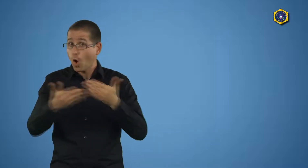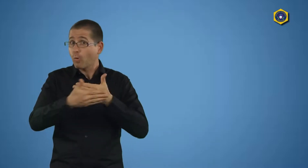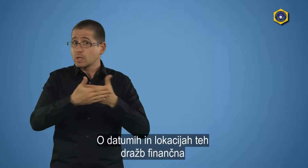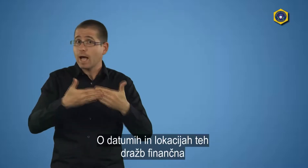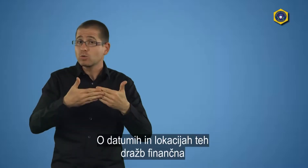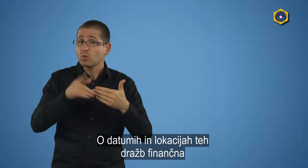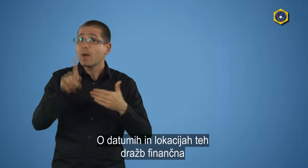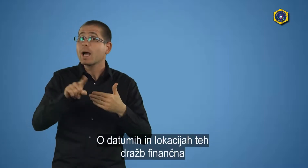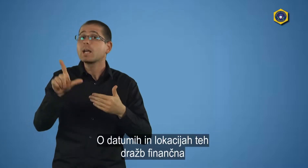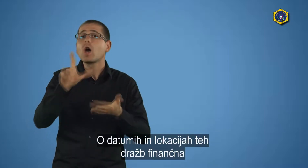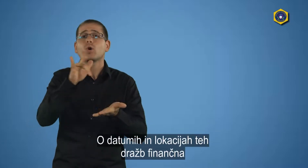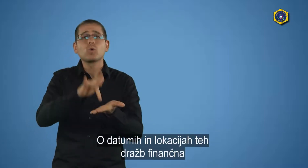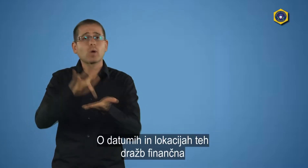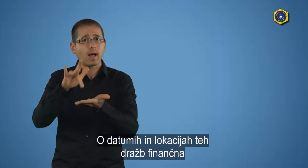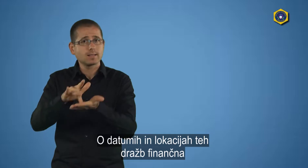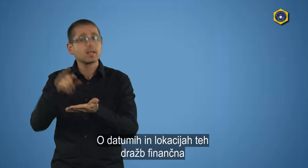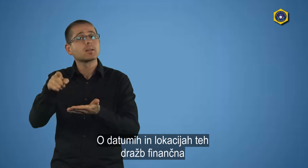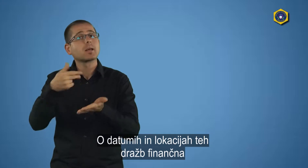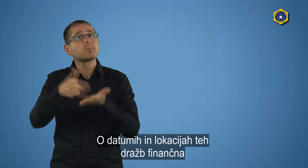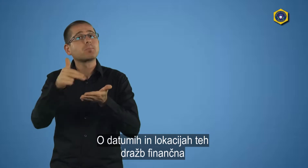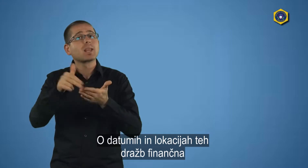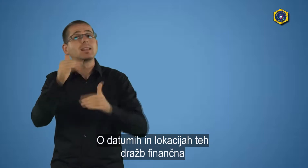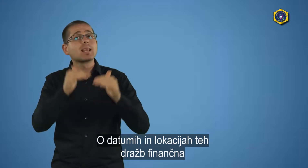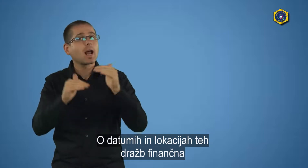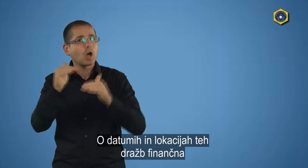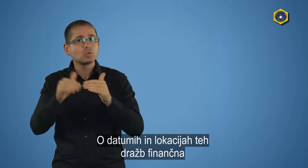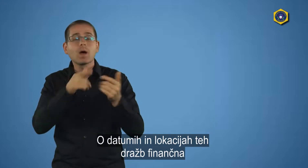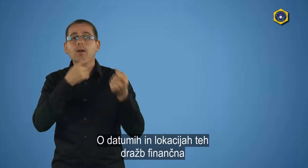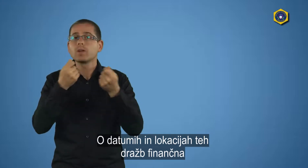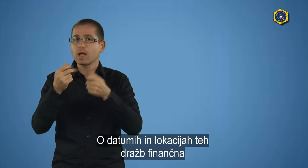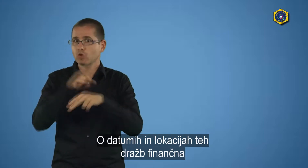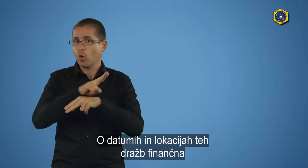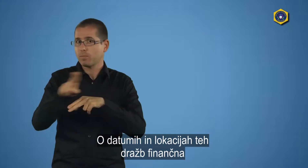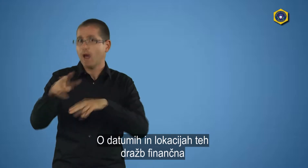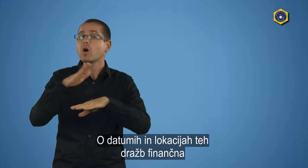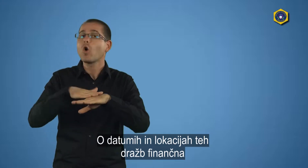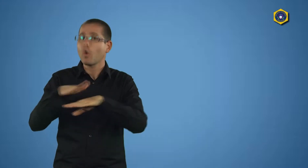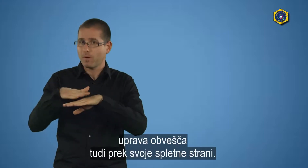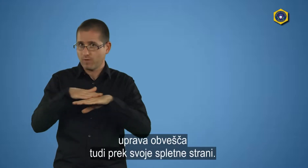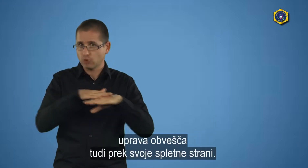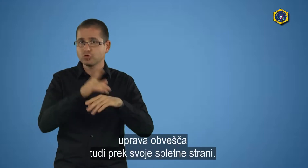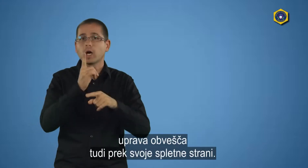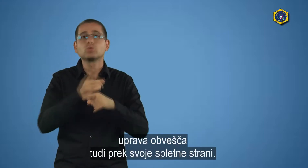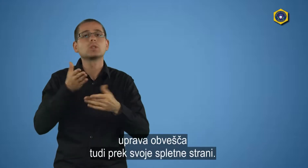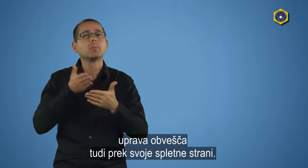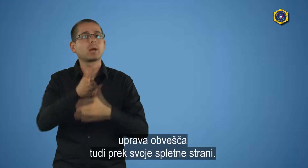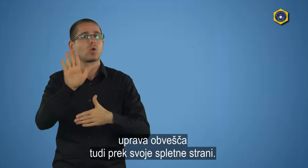O datumih in lokacijah teh dražb finančna uprava obvešča tudi prek svoje spletne strani.